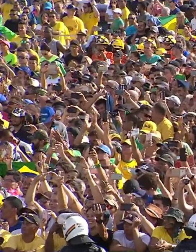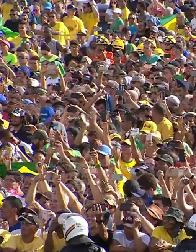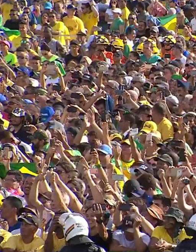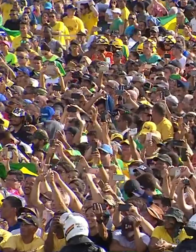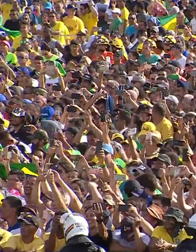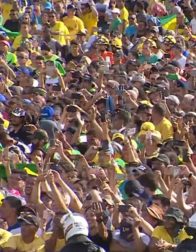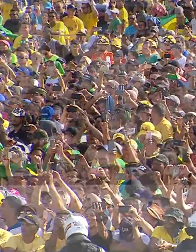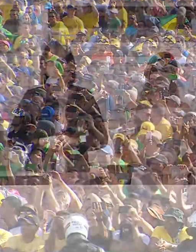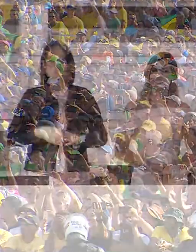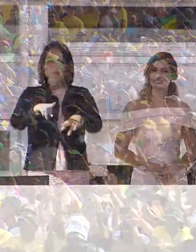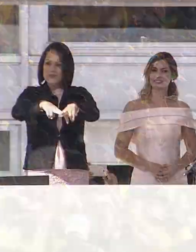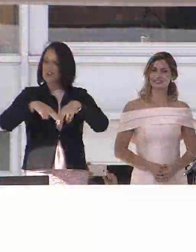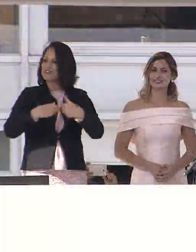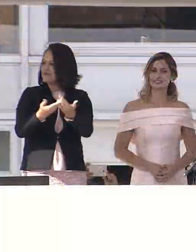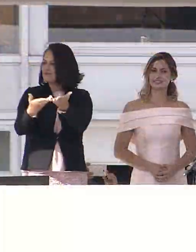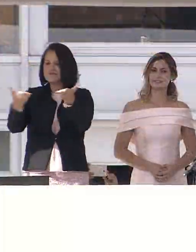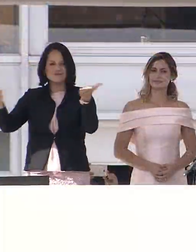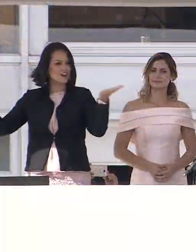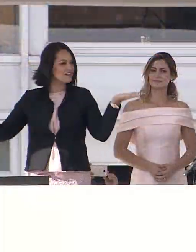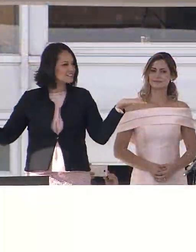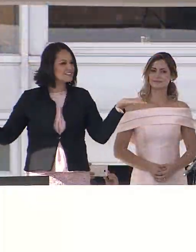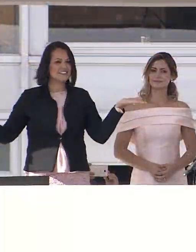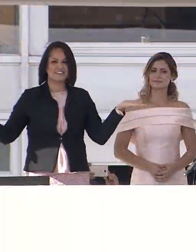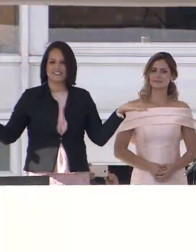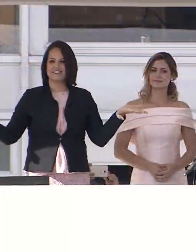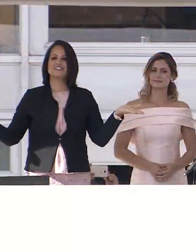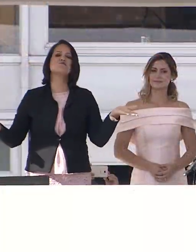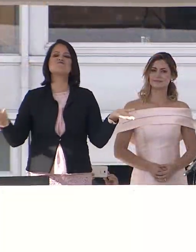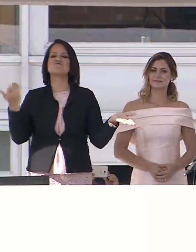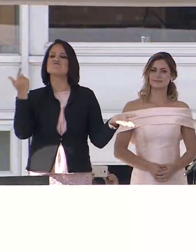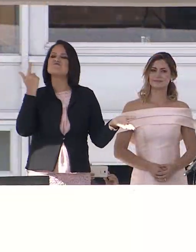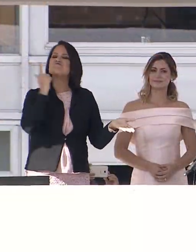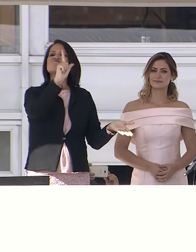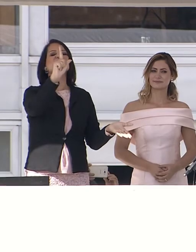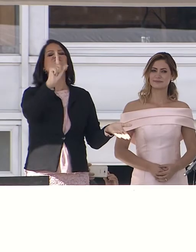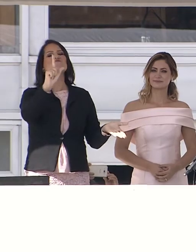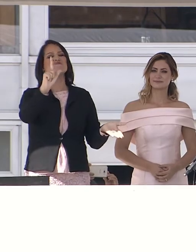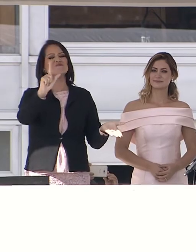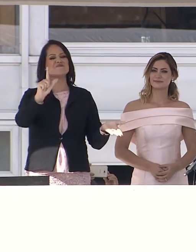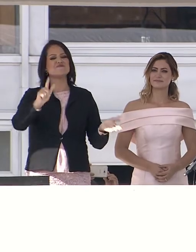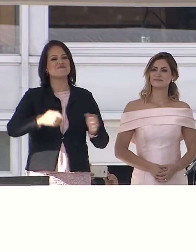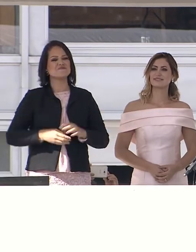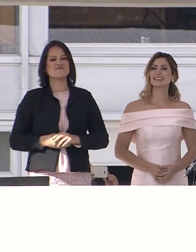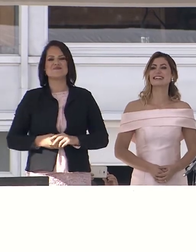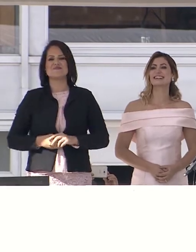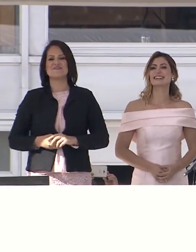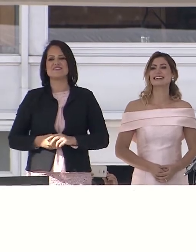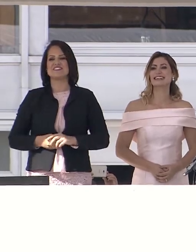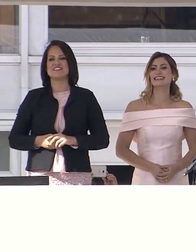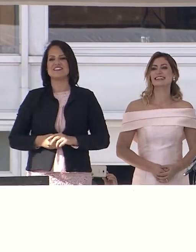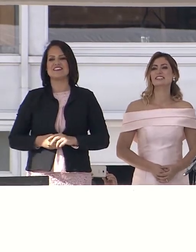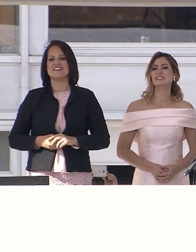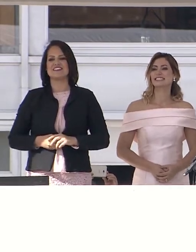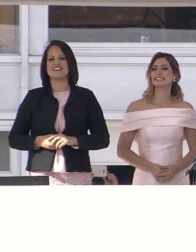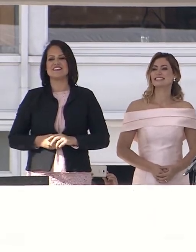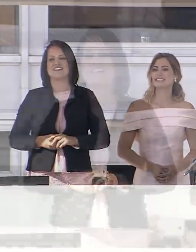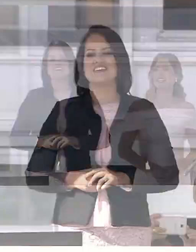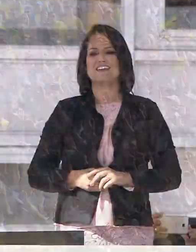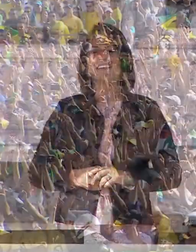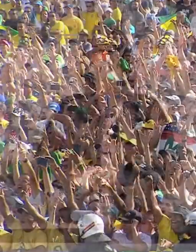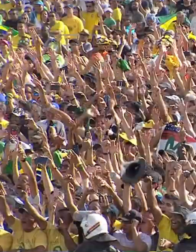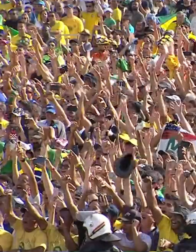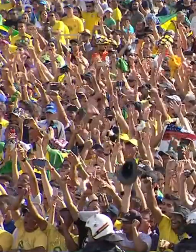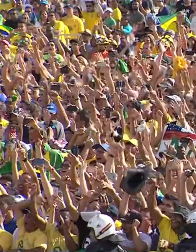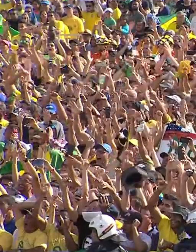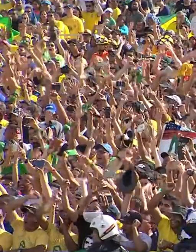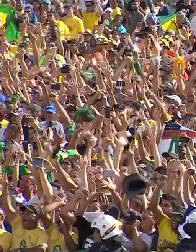Graças a vocês, eu eleito com campanha mais barata